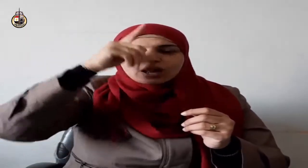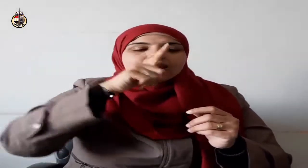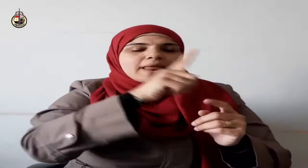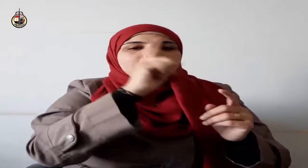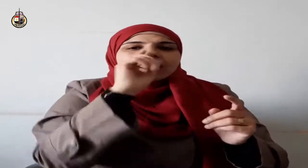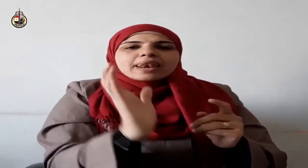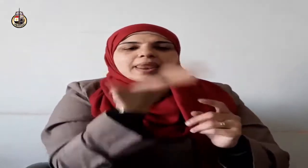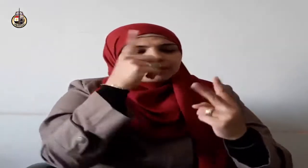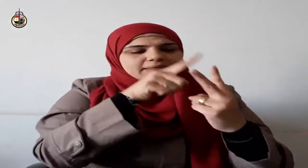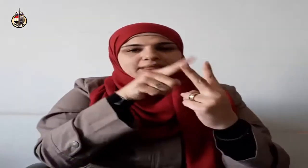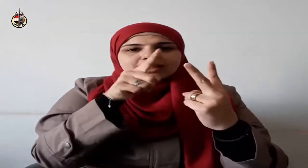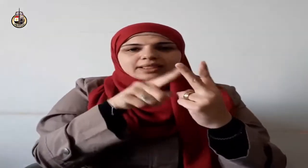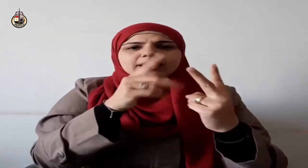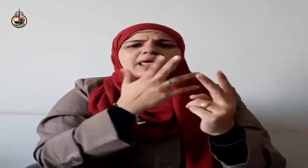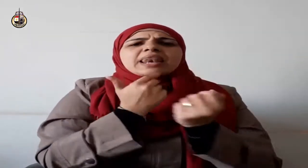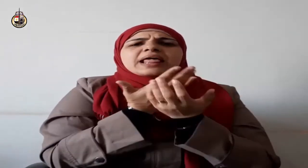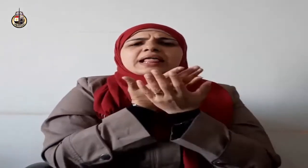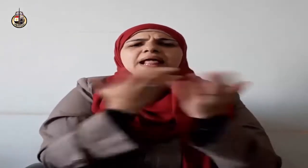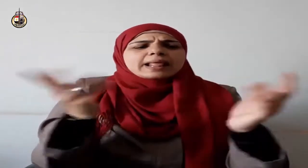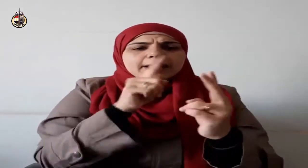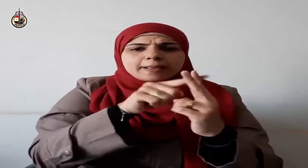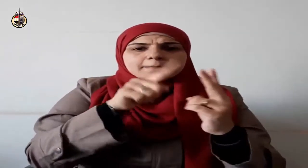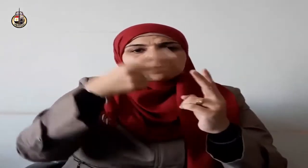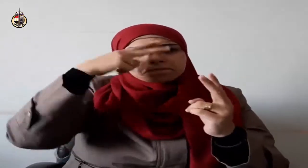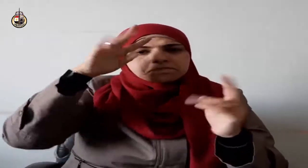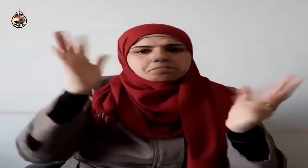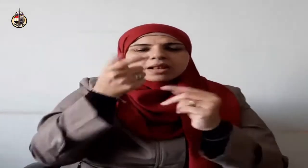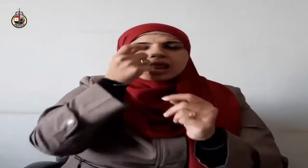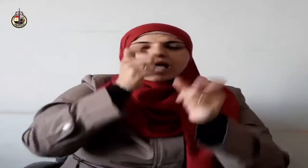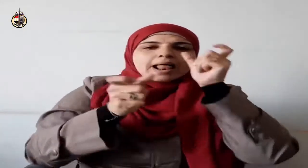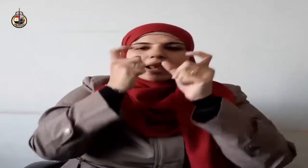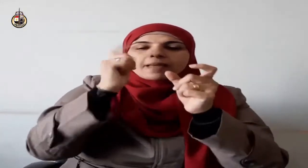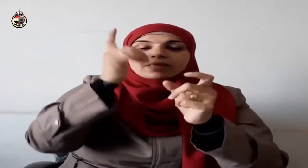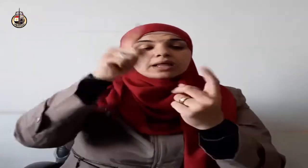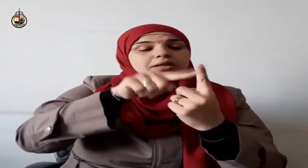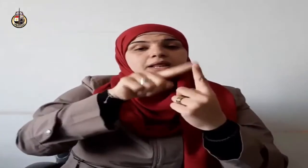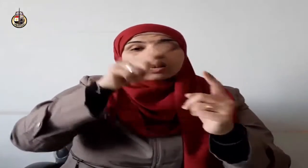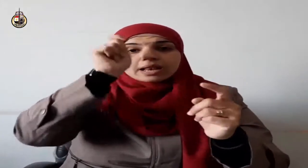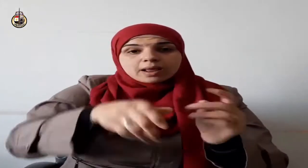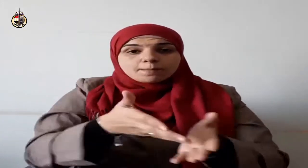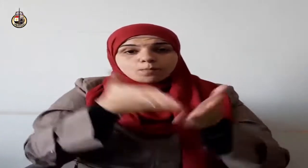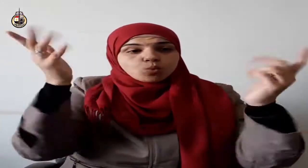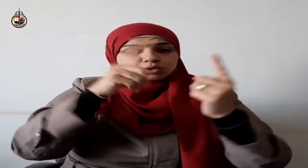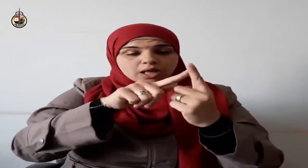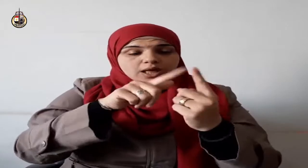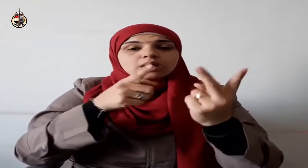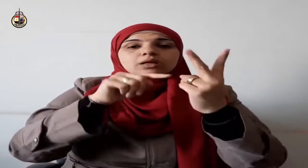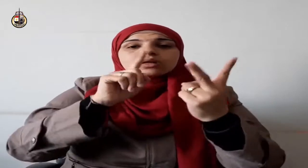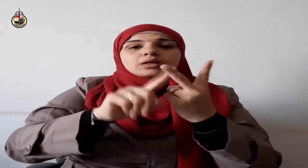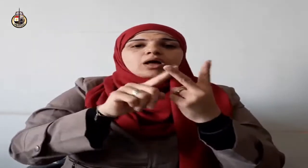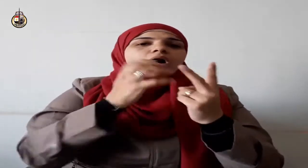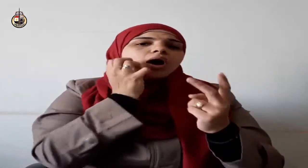والرعاية فقد اختص الله عز وجل بها رسله وأنبياءه